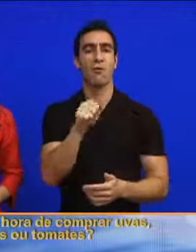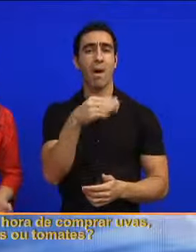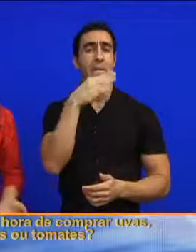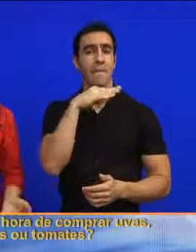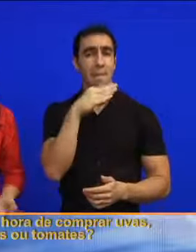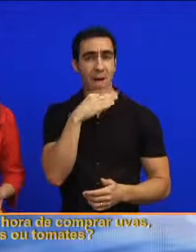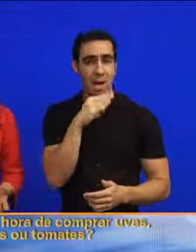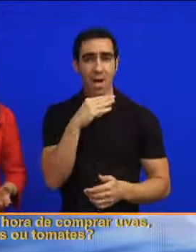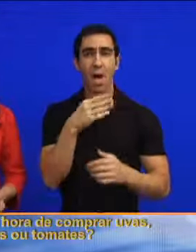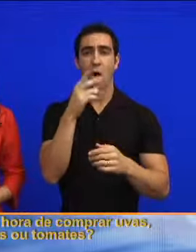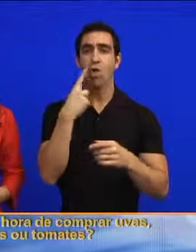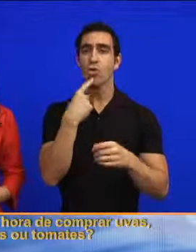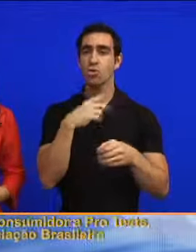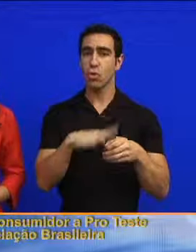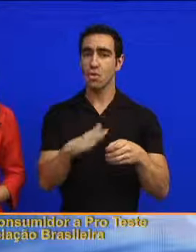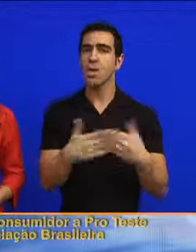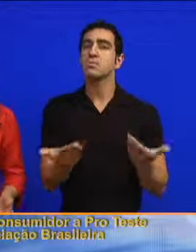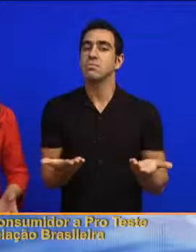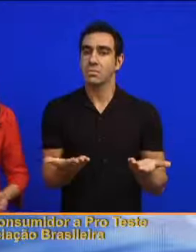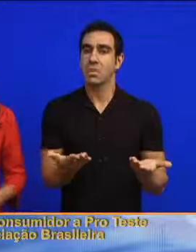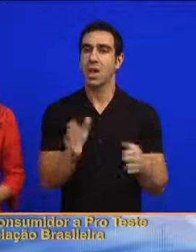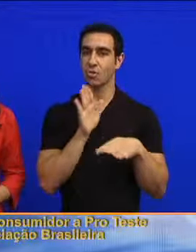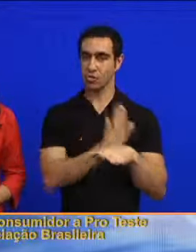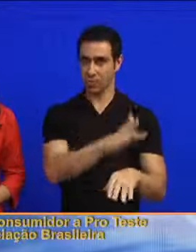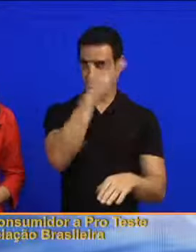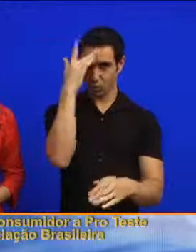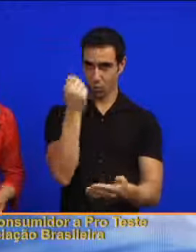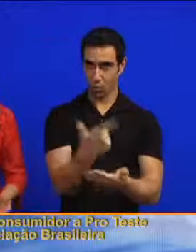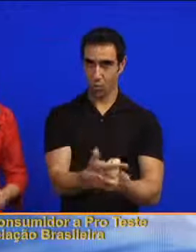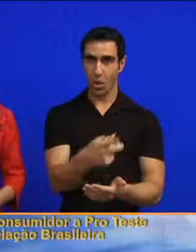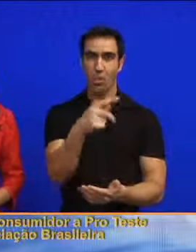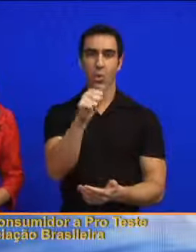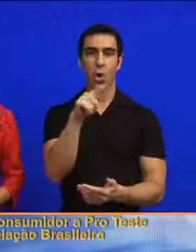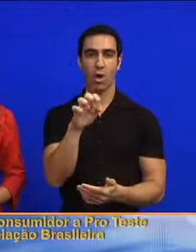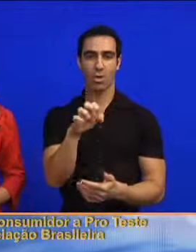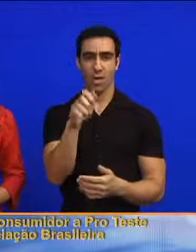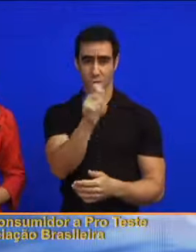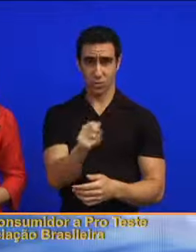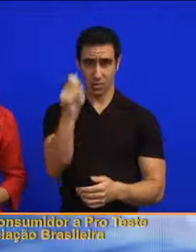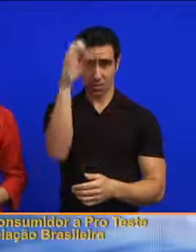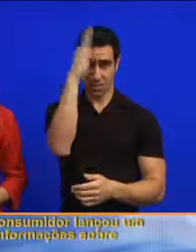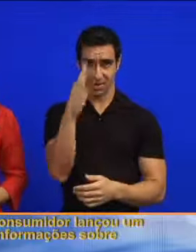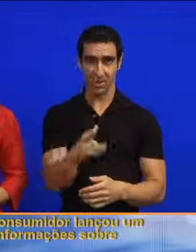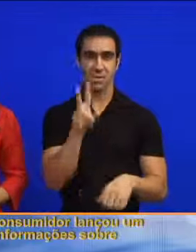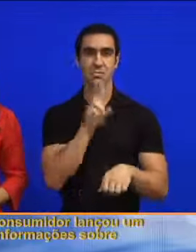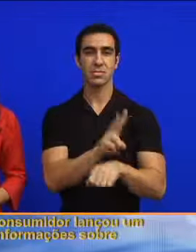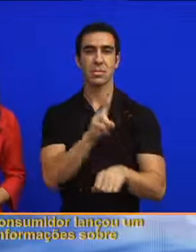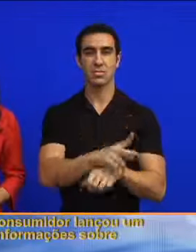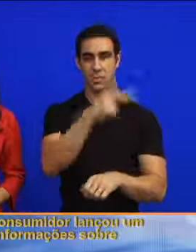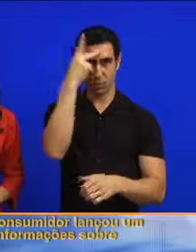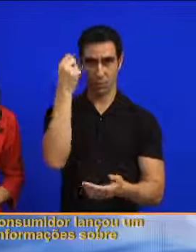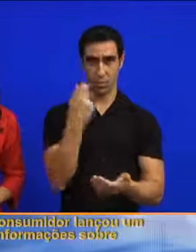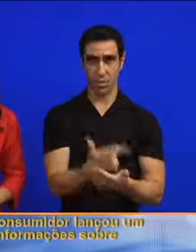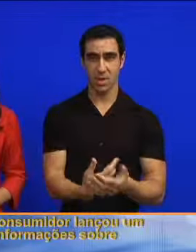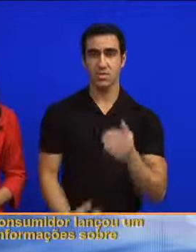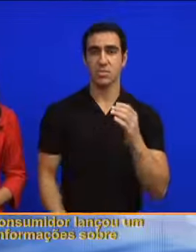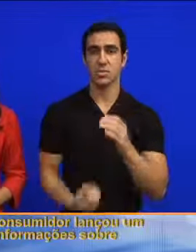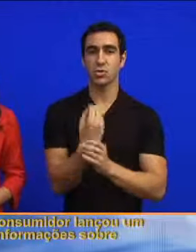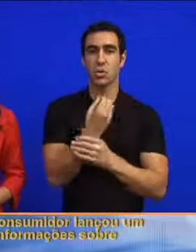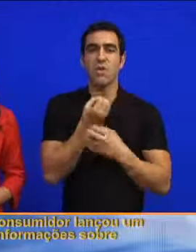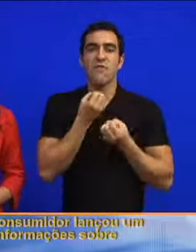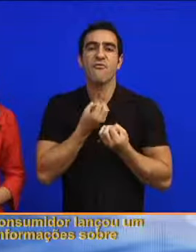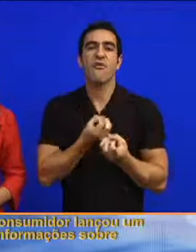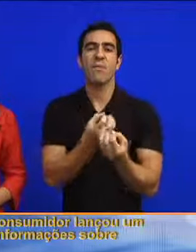uvas, mangas ou tomates? Para ajudar o consumidor, a Proteste da Associação Brasileira de Defesa do Consumidor